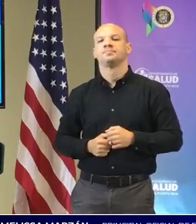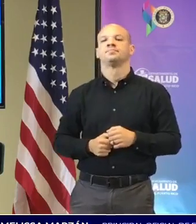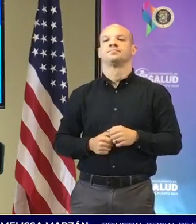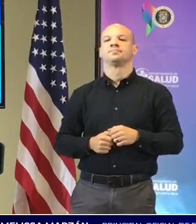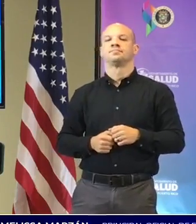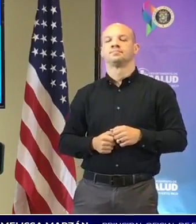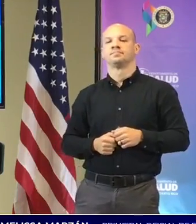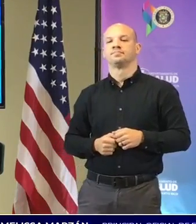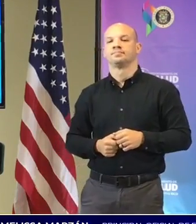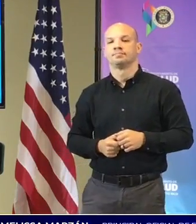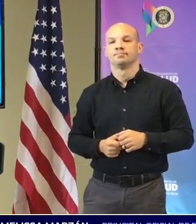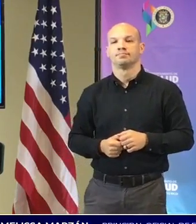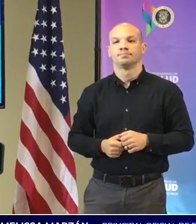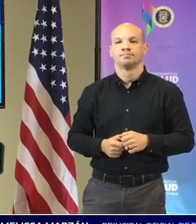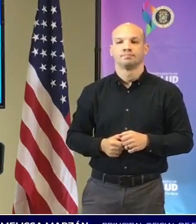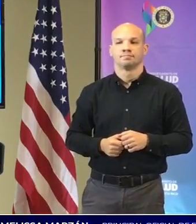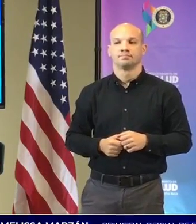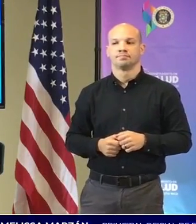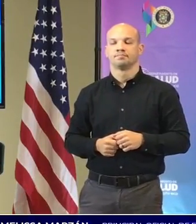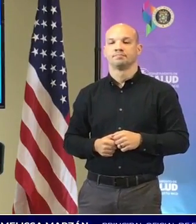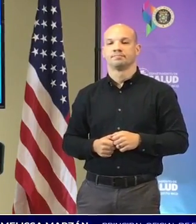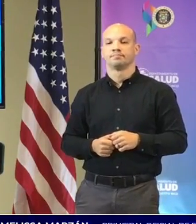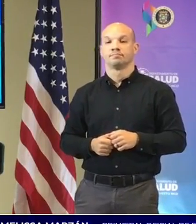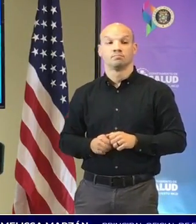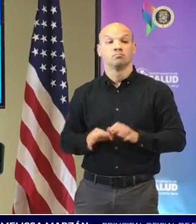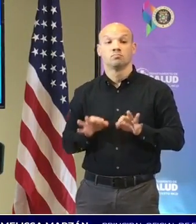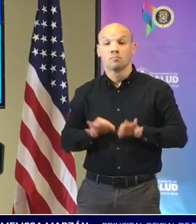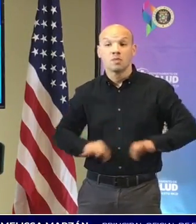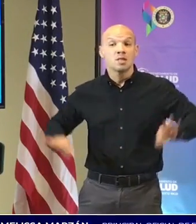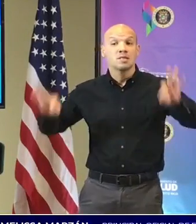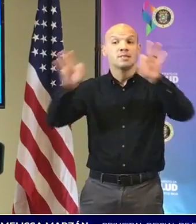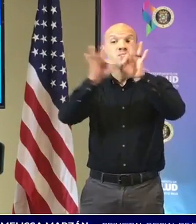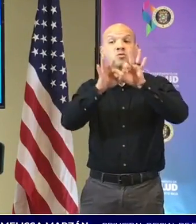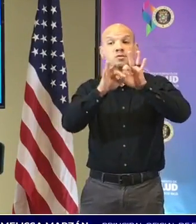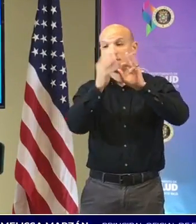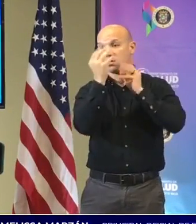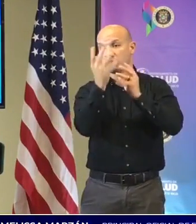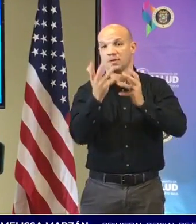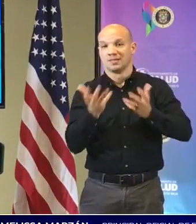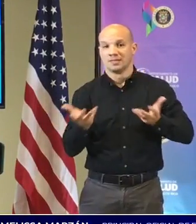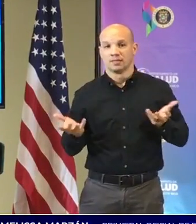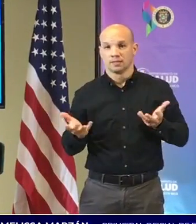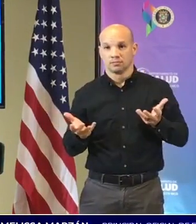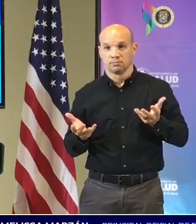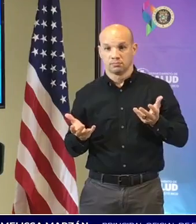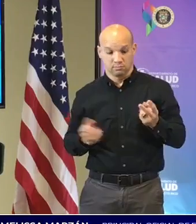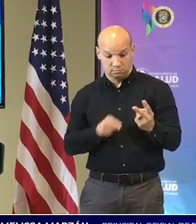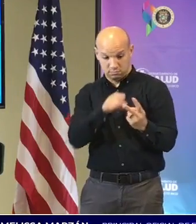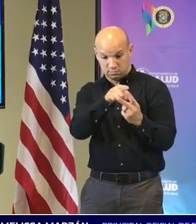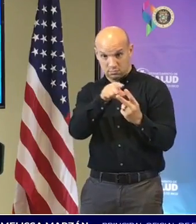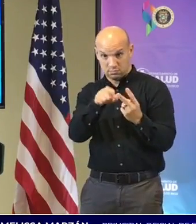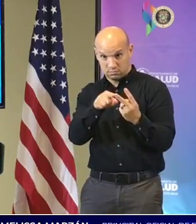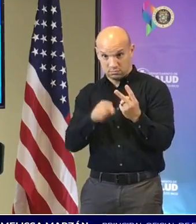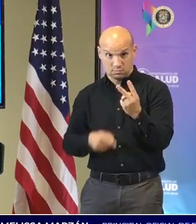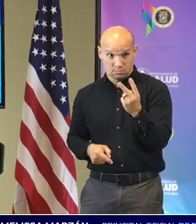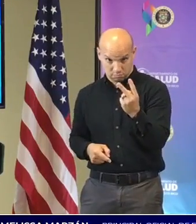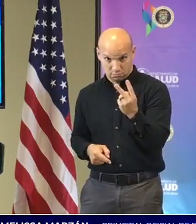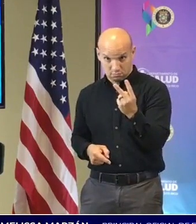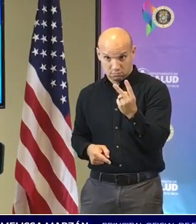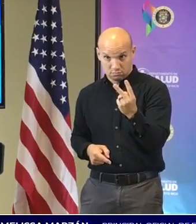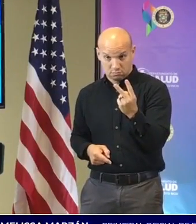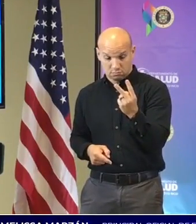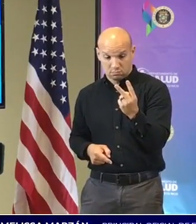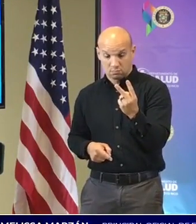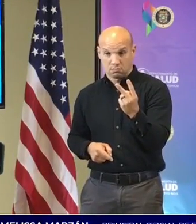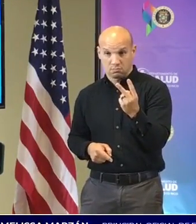es importante señalar que una de estas dos nuevas muestras confirmadas de